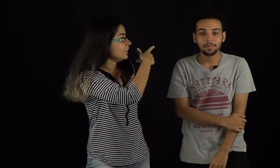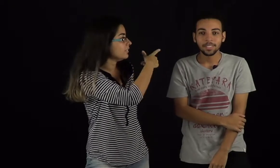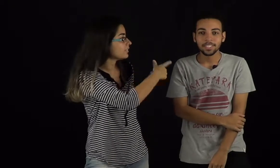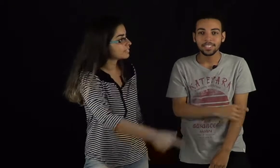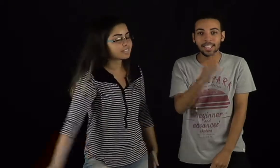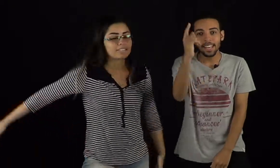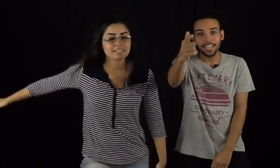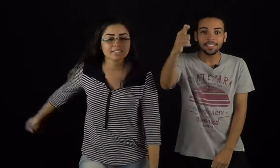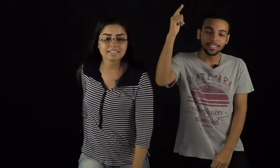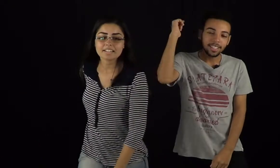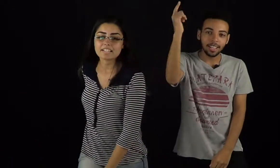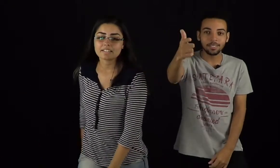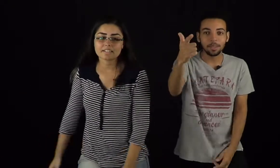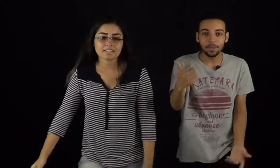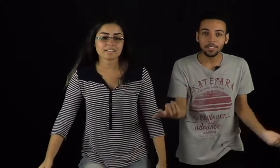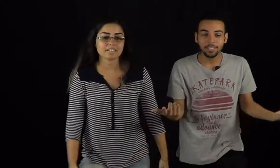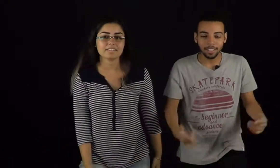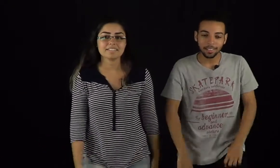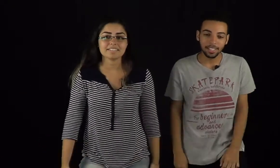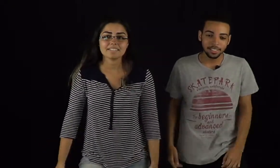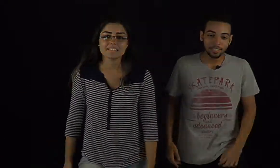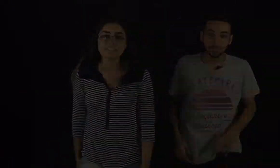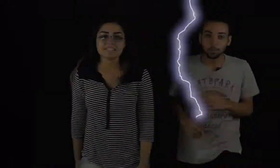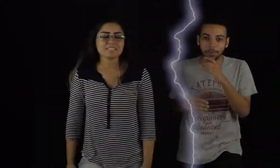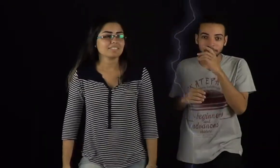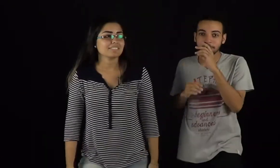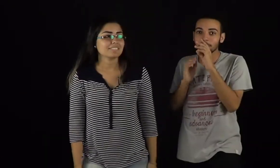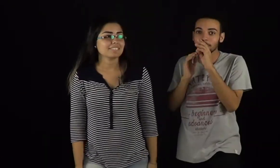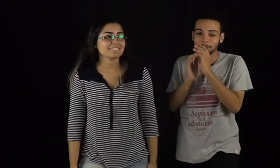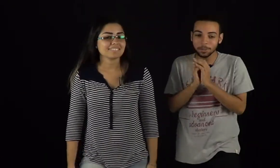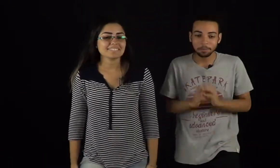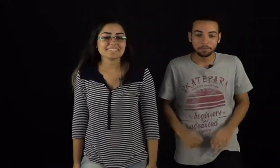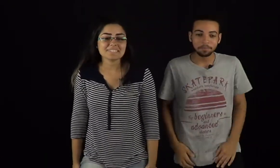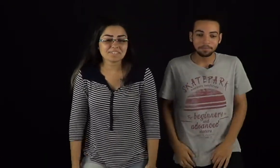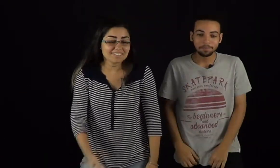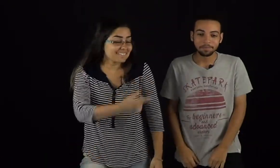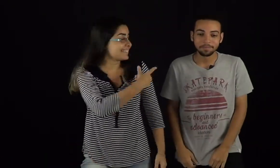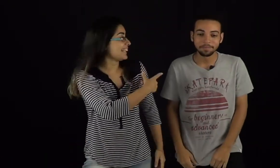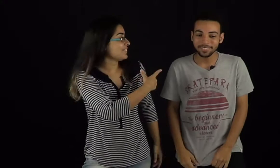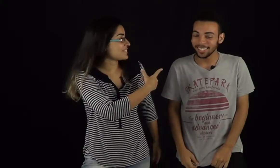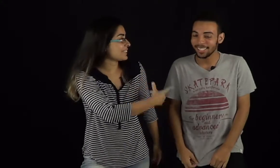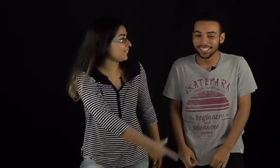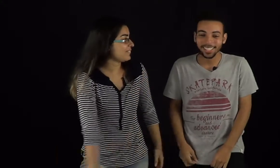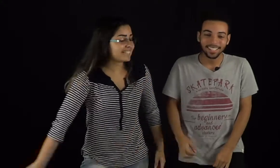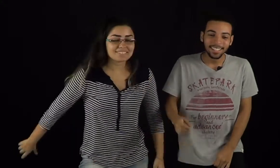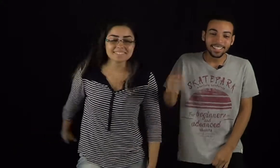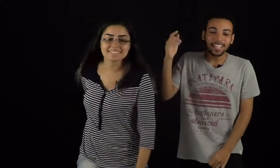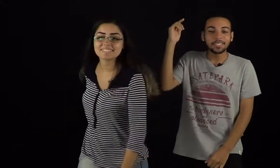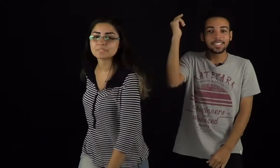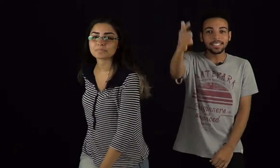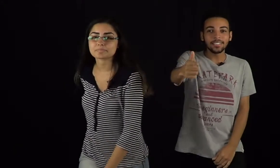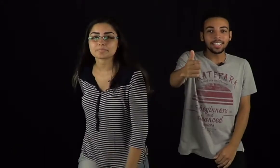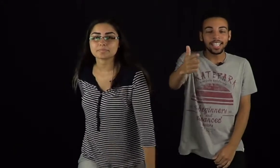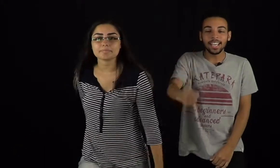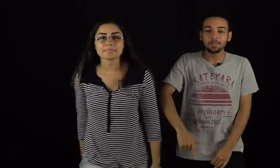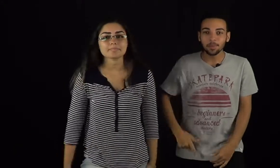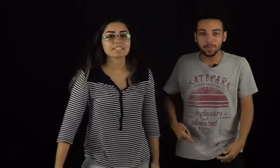em... Cheira, Terra do Zeca Pagodinho, claro, né? Desculpa, pastor. E quanto é que está o nosso acampamento? Está 250 reais por